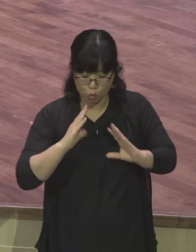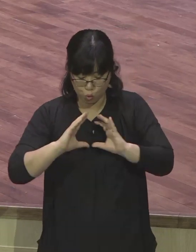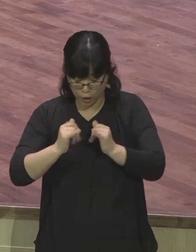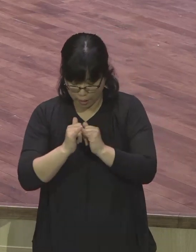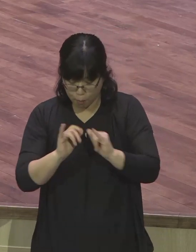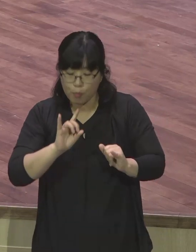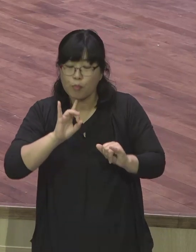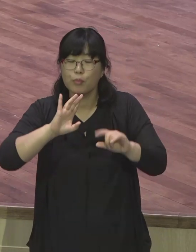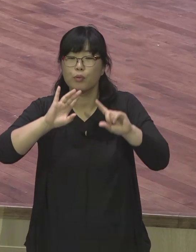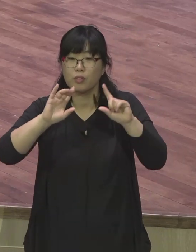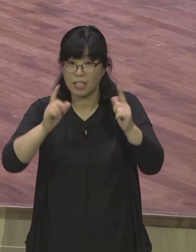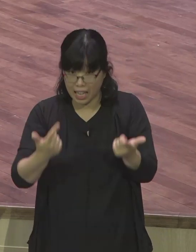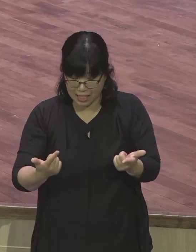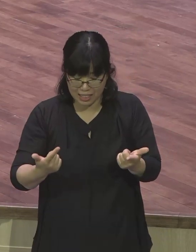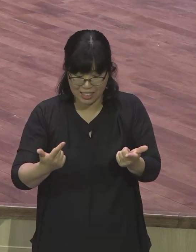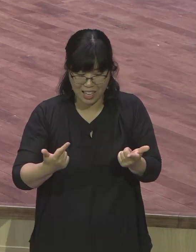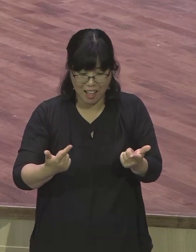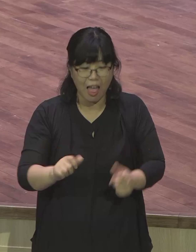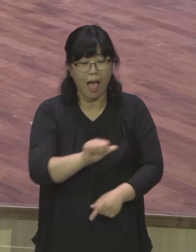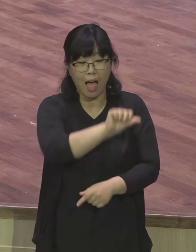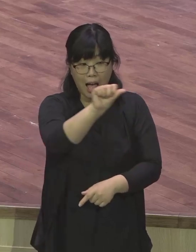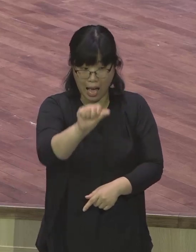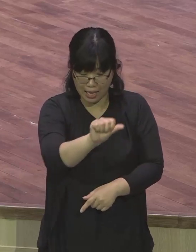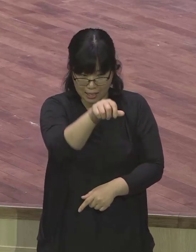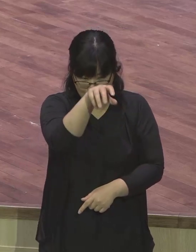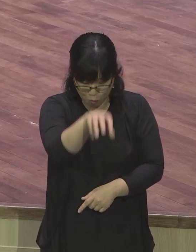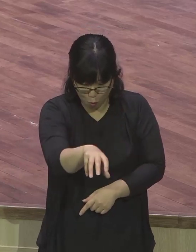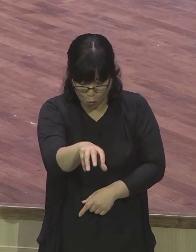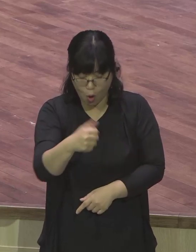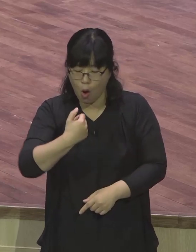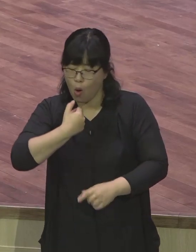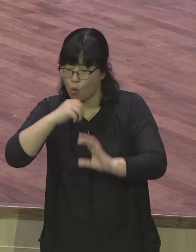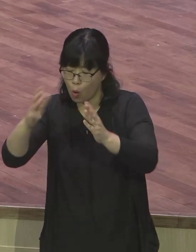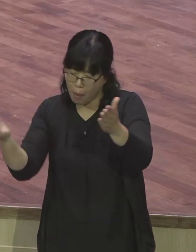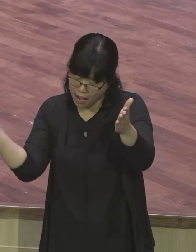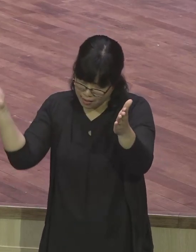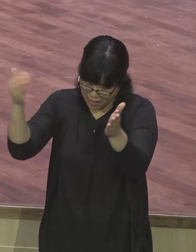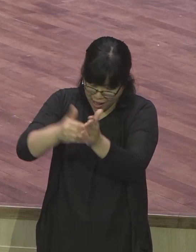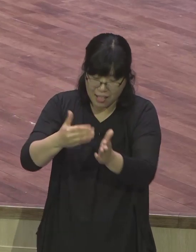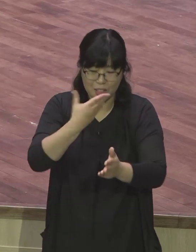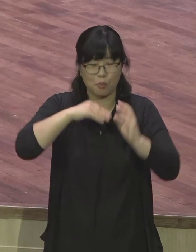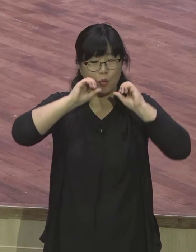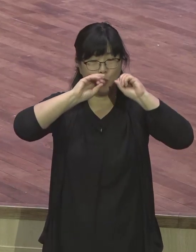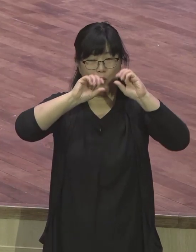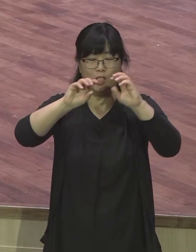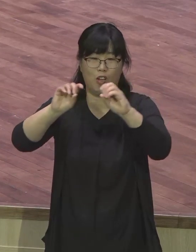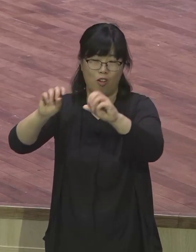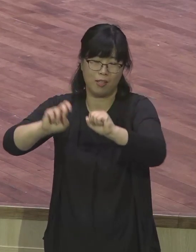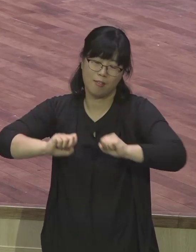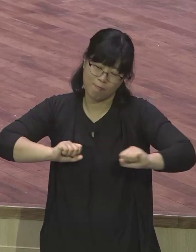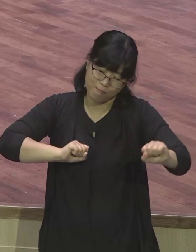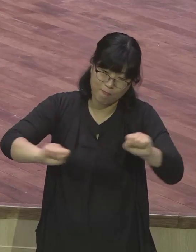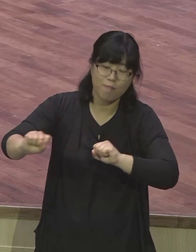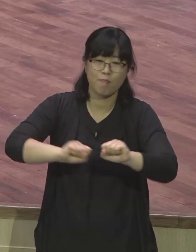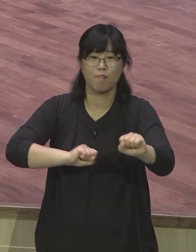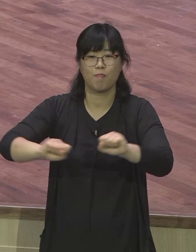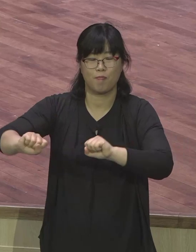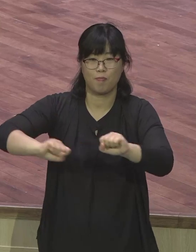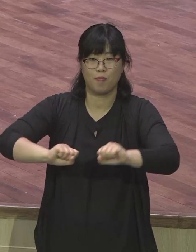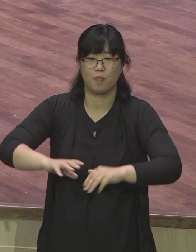노마까지 계속해서 성교 현장 속에서 복음을 전하게 되었습니다 심지어 이름까지 바꾸면서 성교를